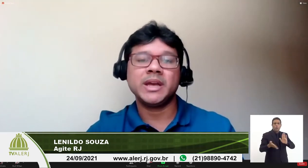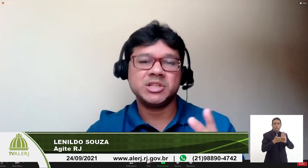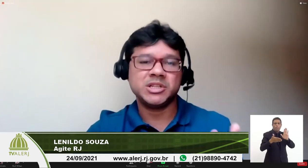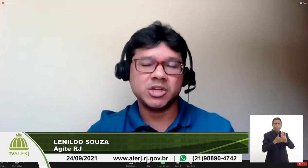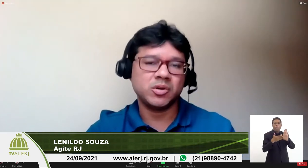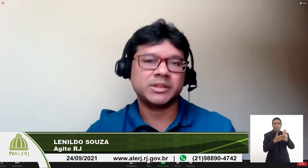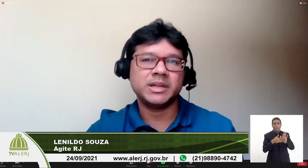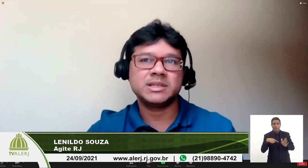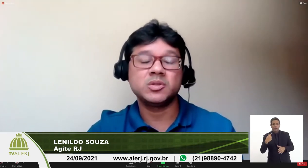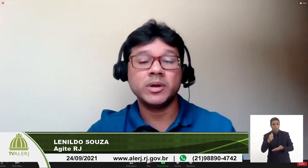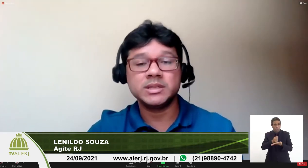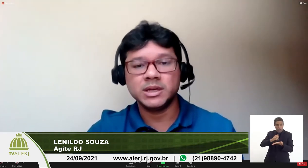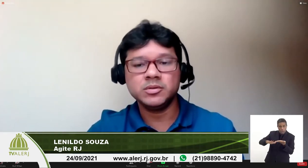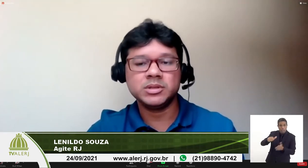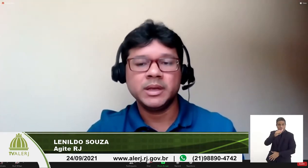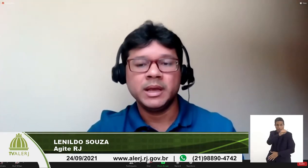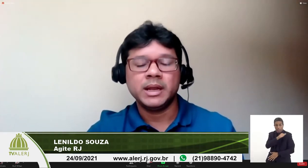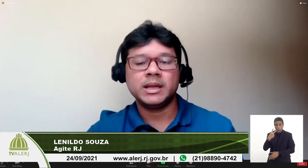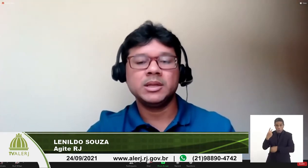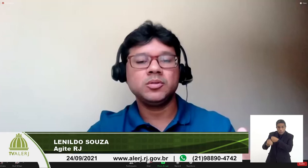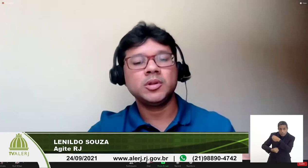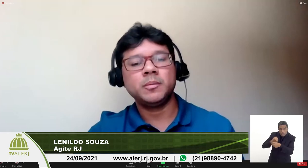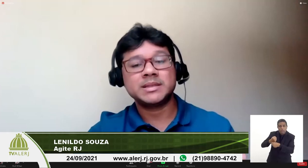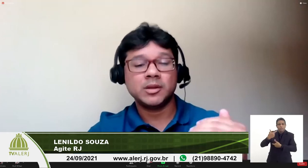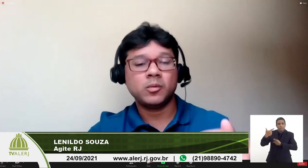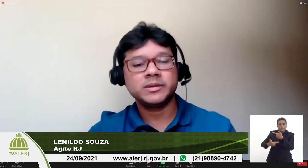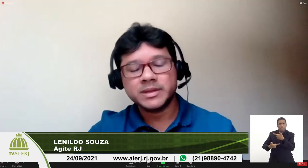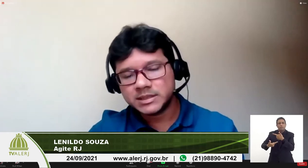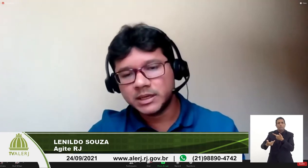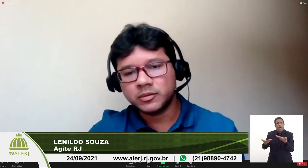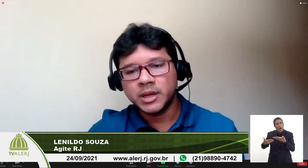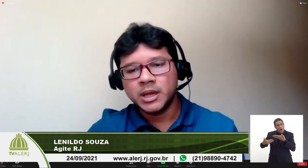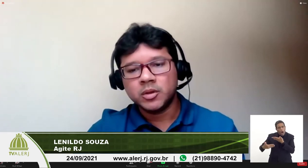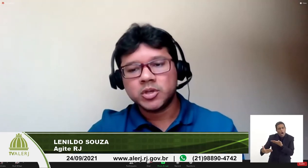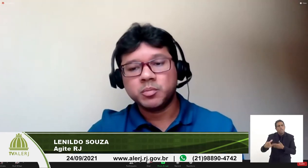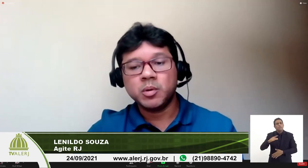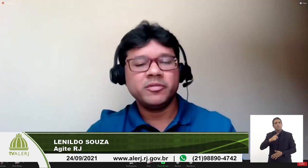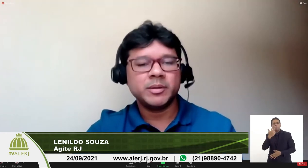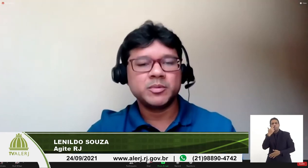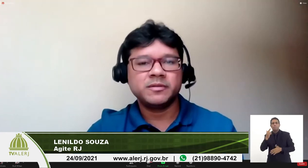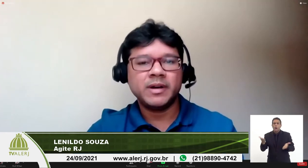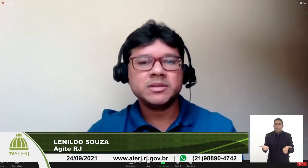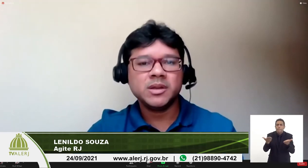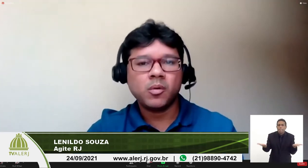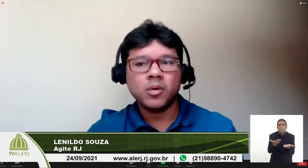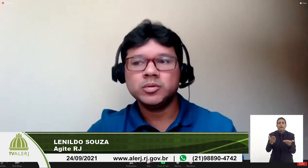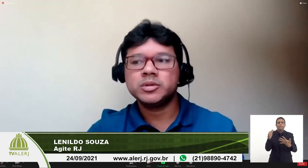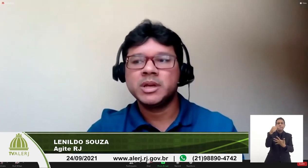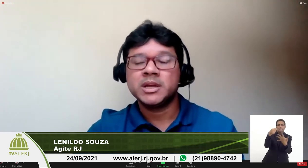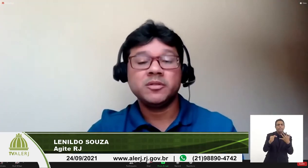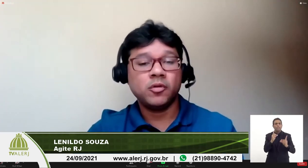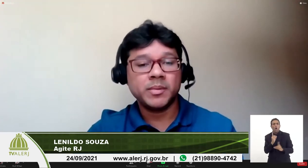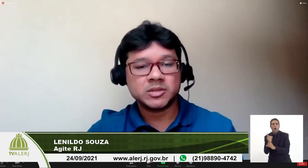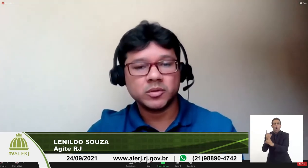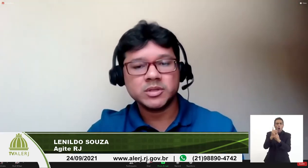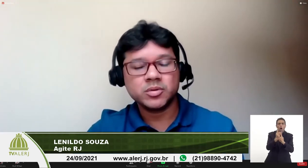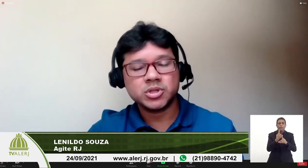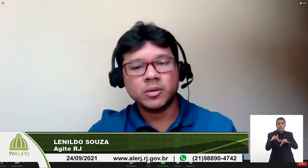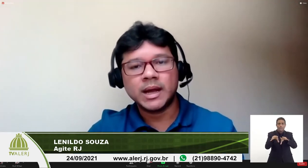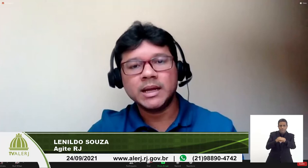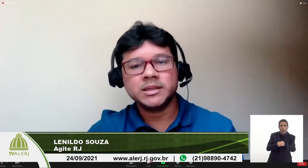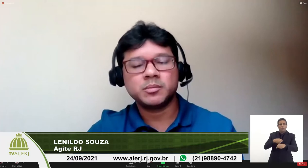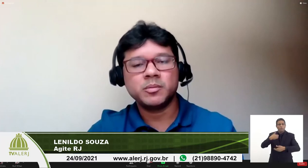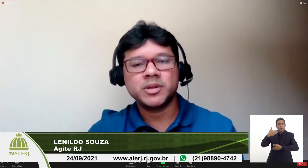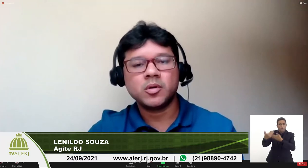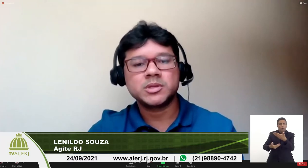educação e a GTRJ nesses dois anos tanto no ano passado quanto esse ano nós promovemos vários encontros de formações